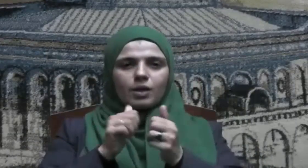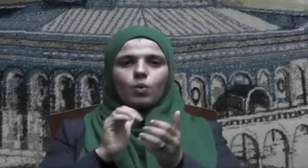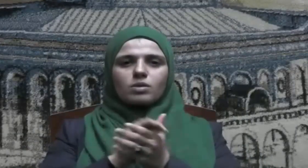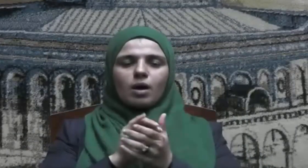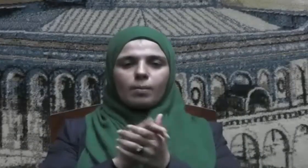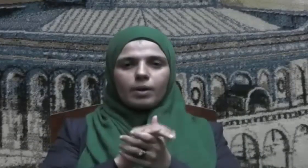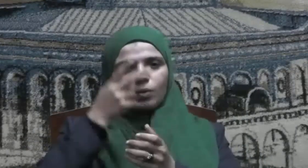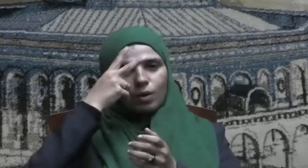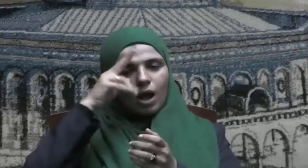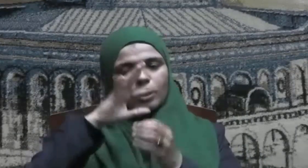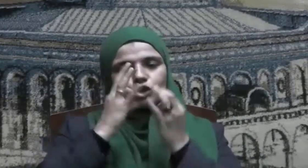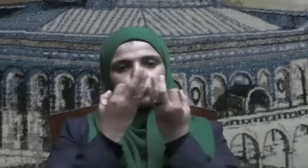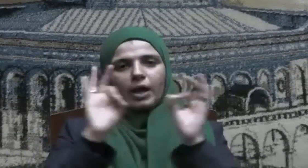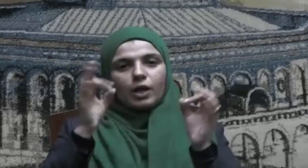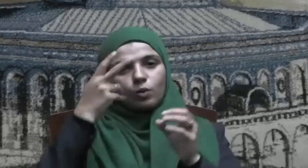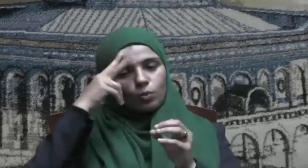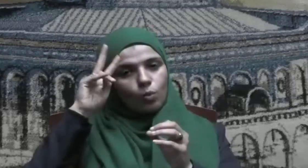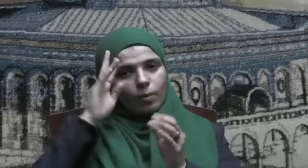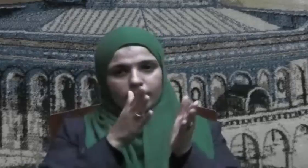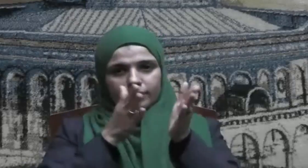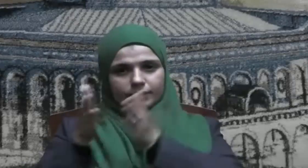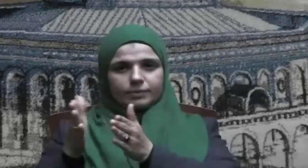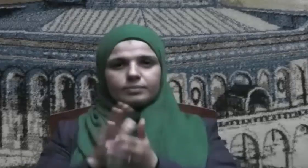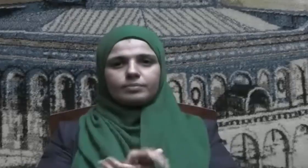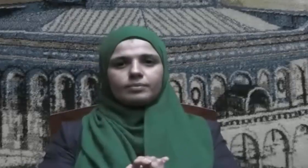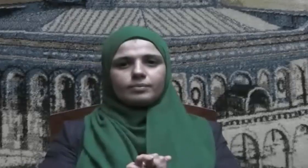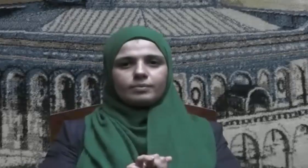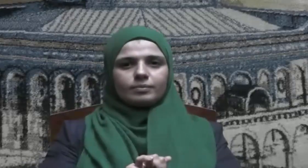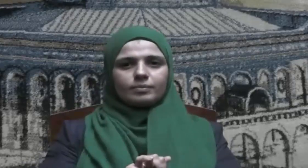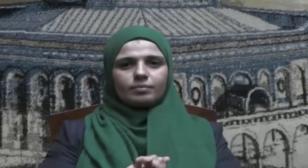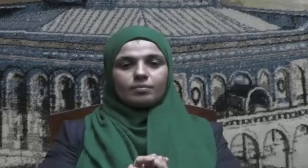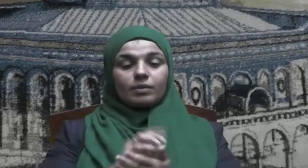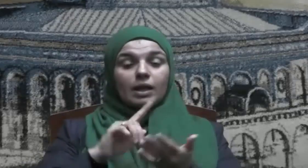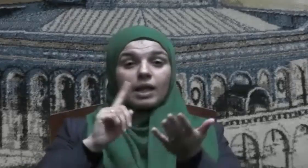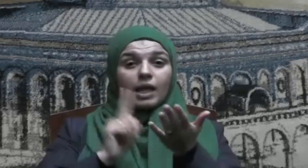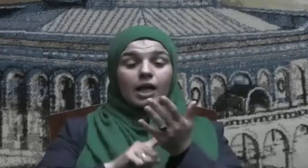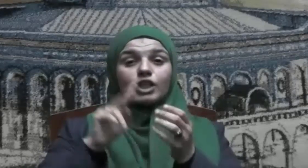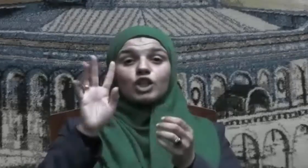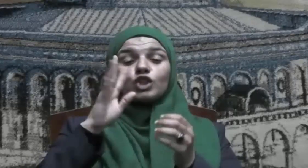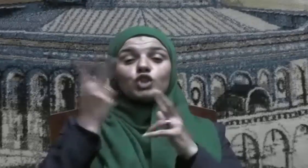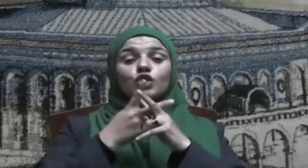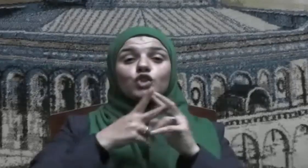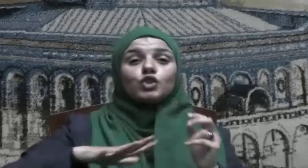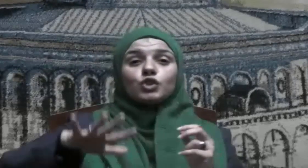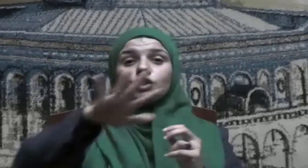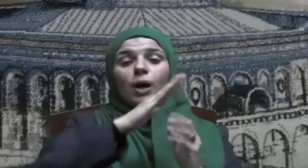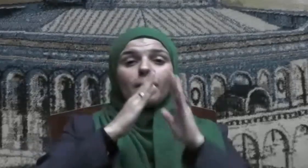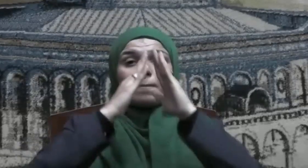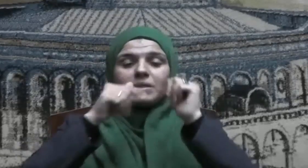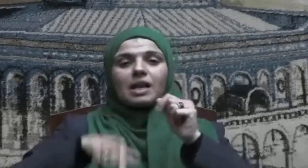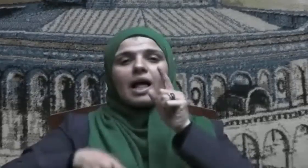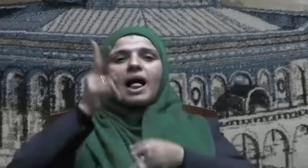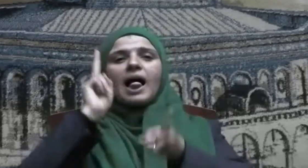وصحبه أجمعين وبعض فإن الشعب المصري يحتفل في هذه الأيام